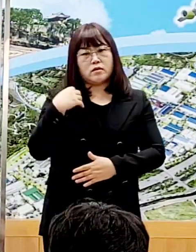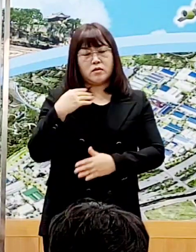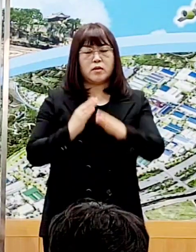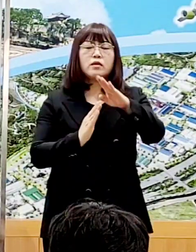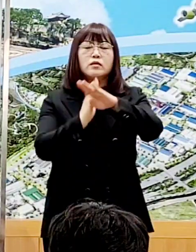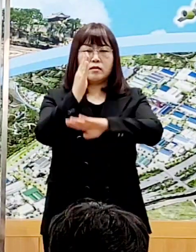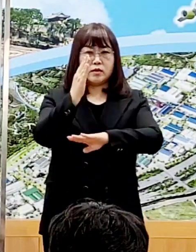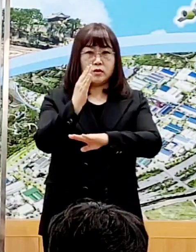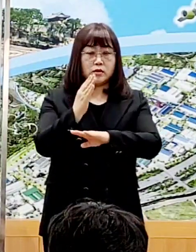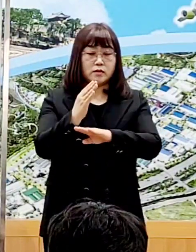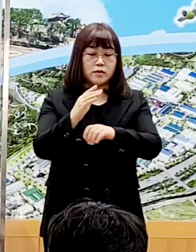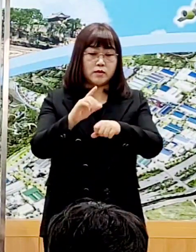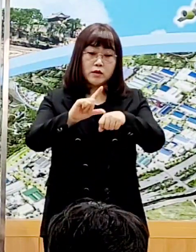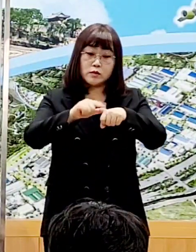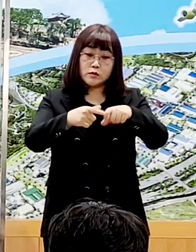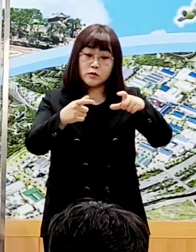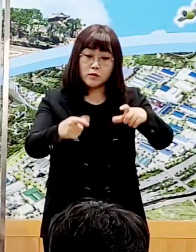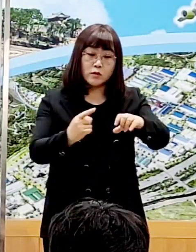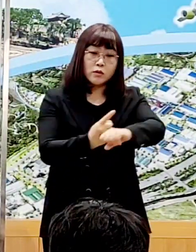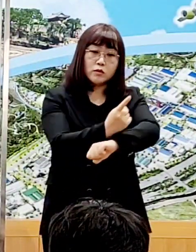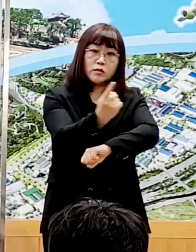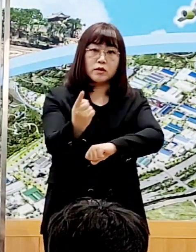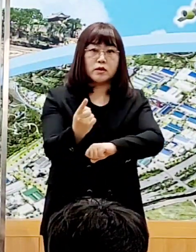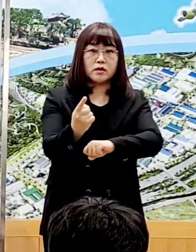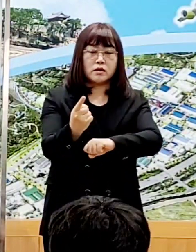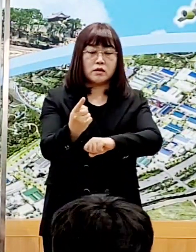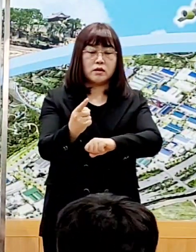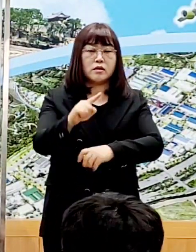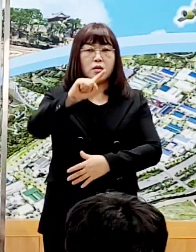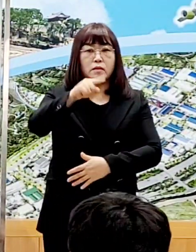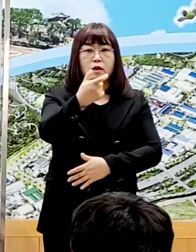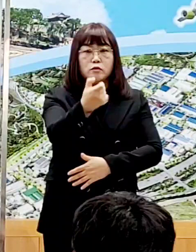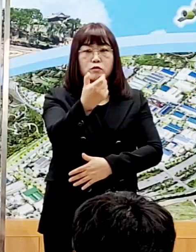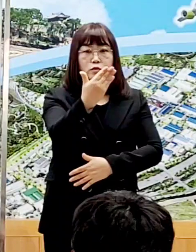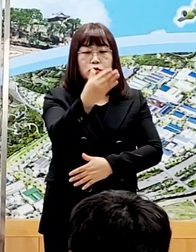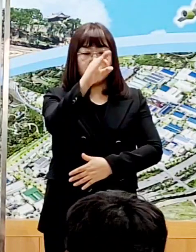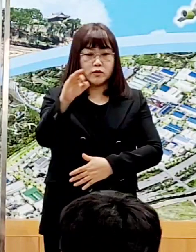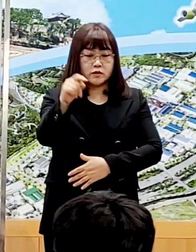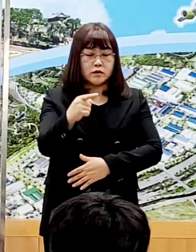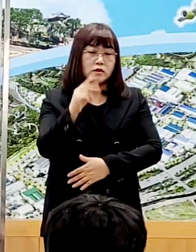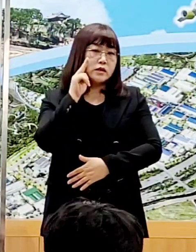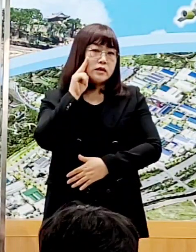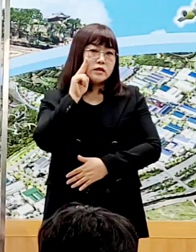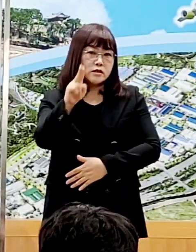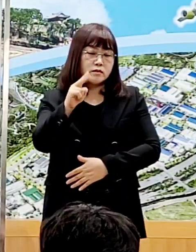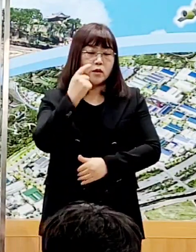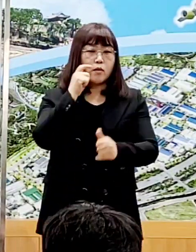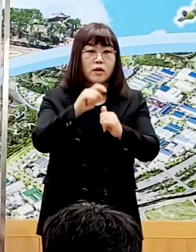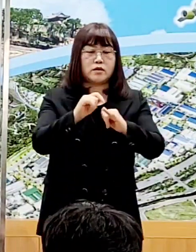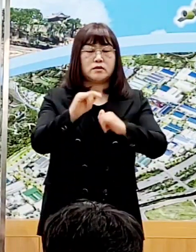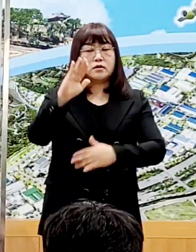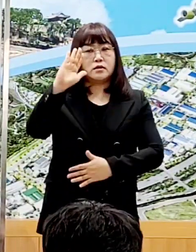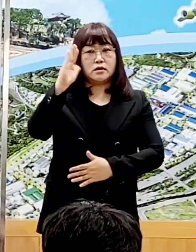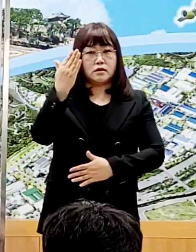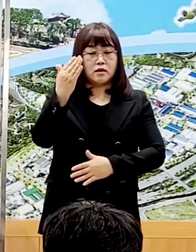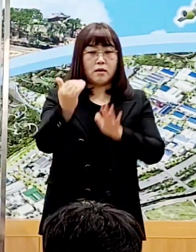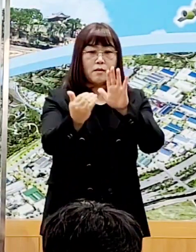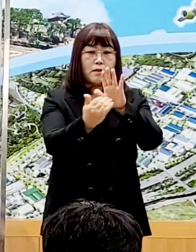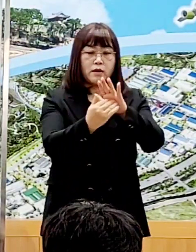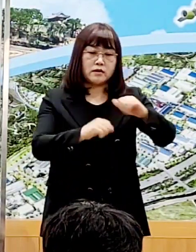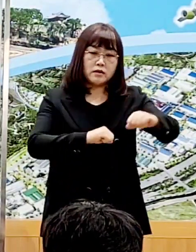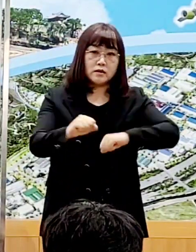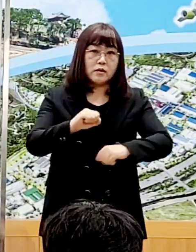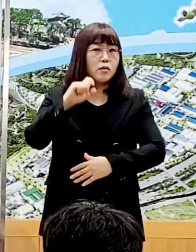비수도권은 해당 기준치의 169%에 달해 방역 대응에 큰 어려움을